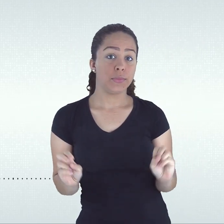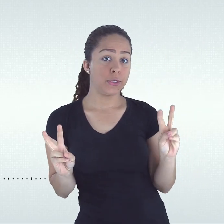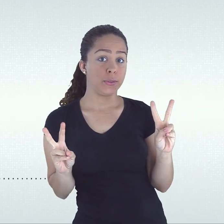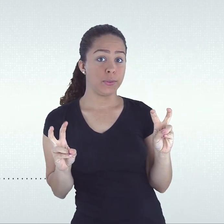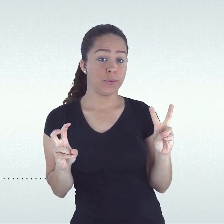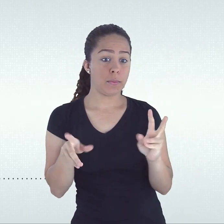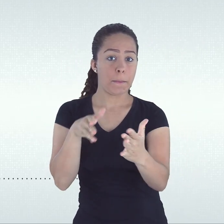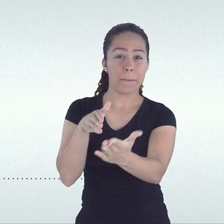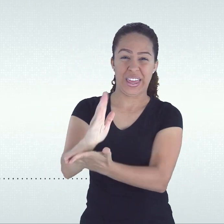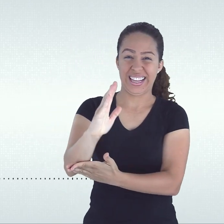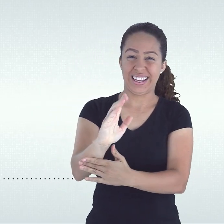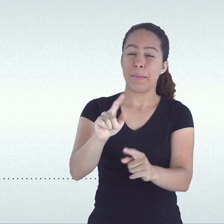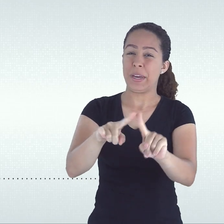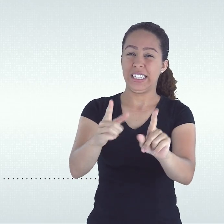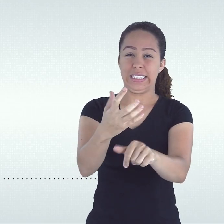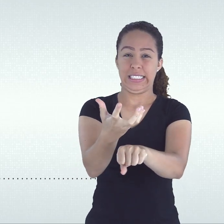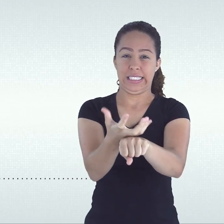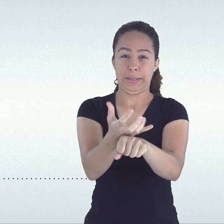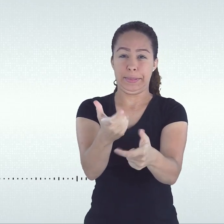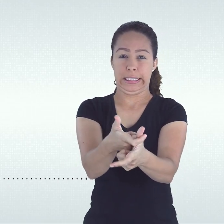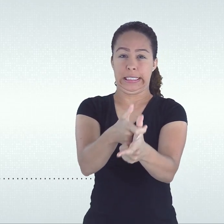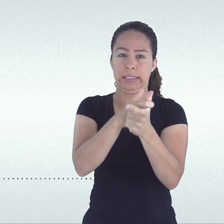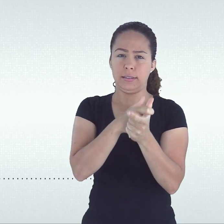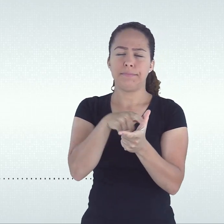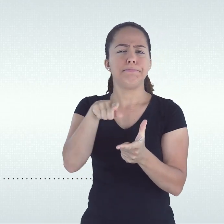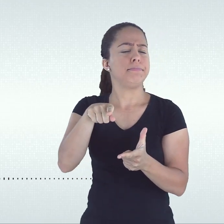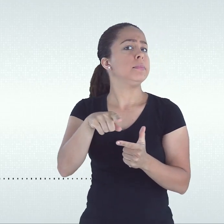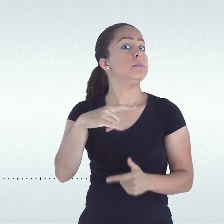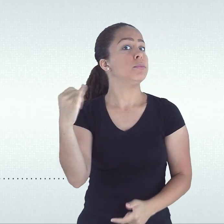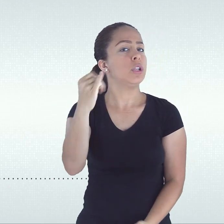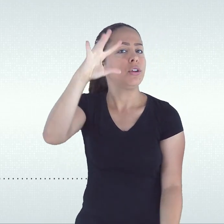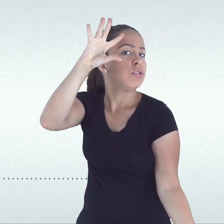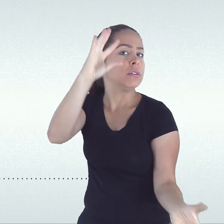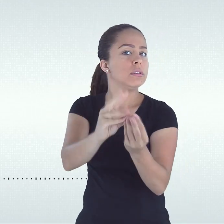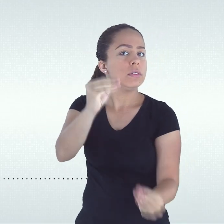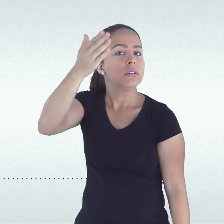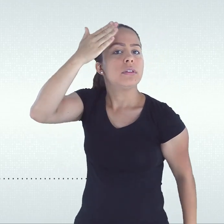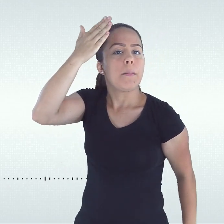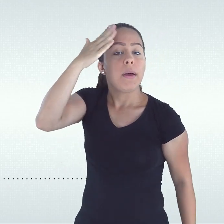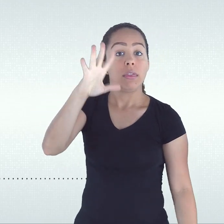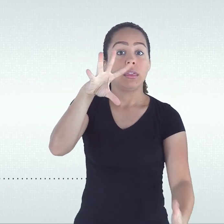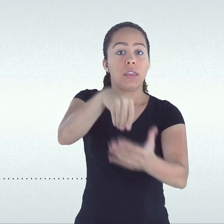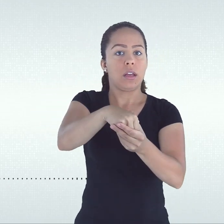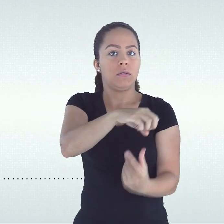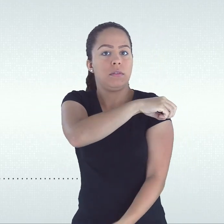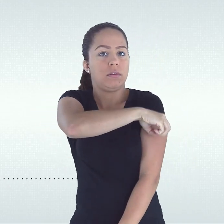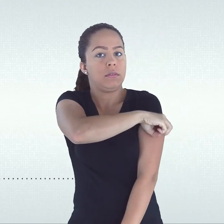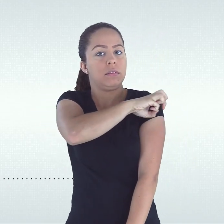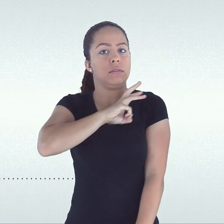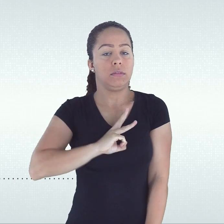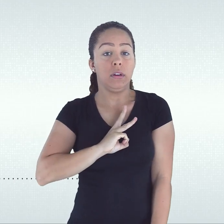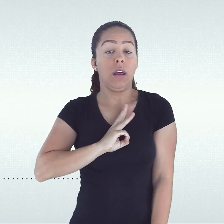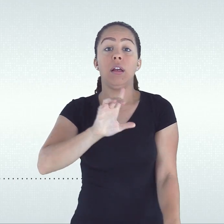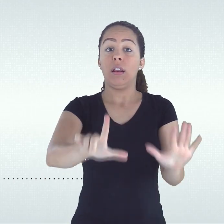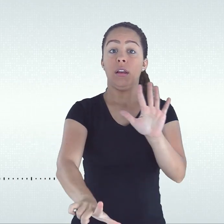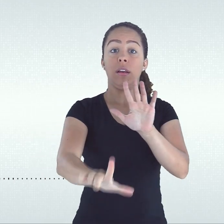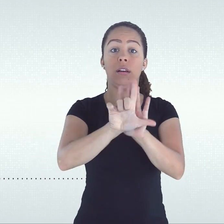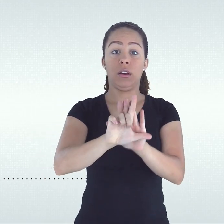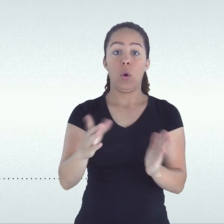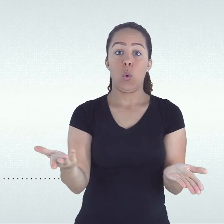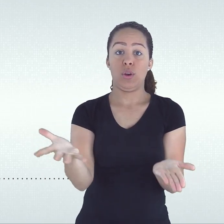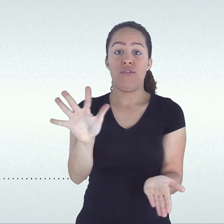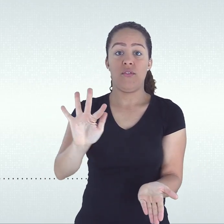demanda preliminarmente considerar que, na educação básica, a legislação federal privilegia